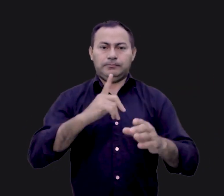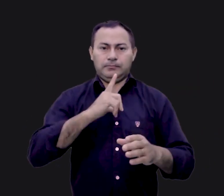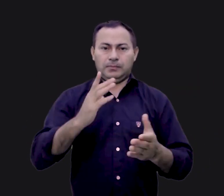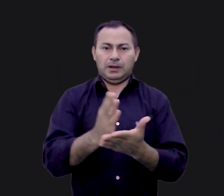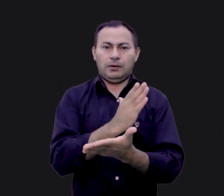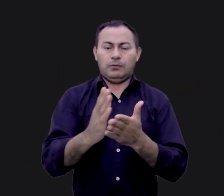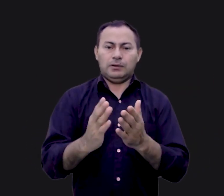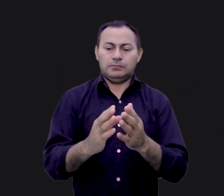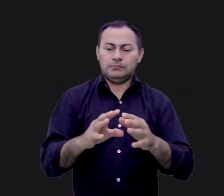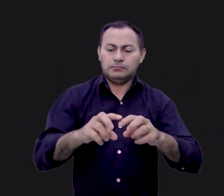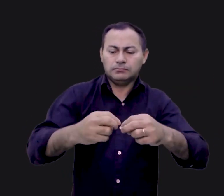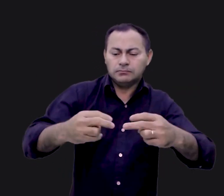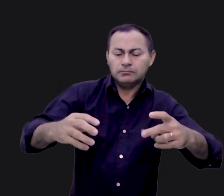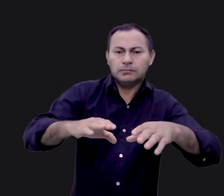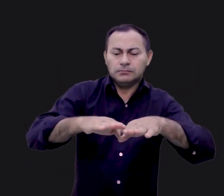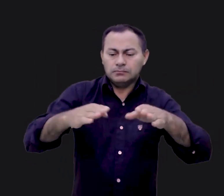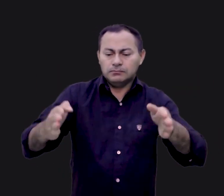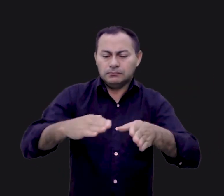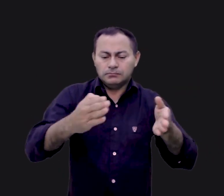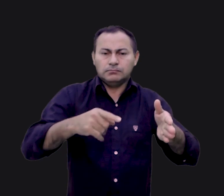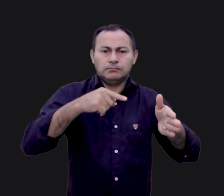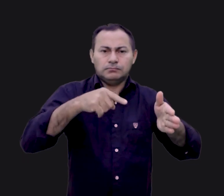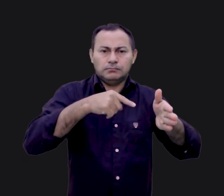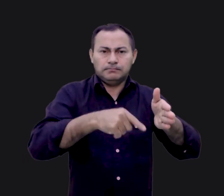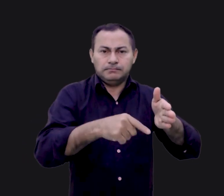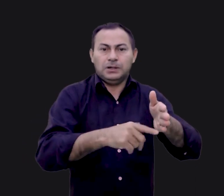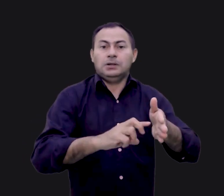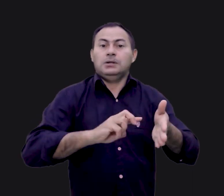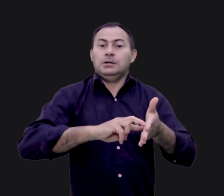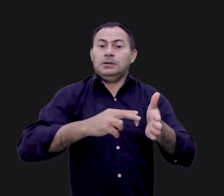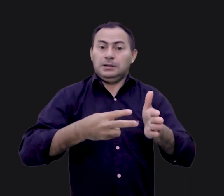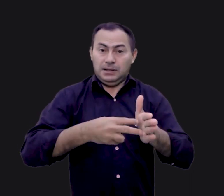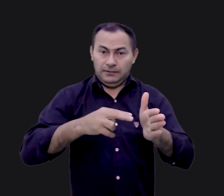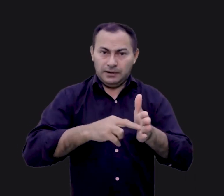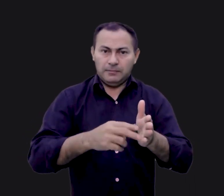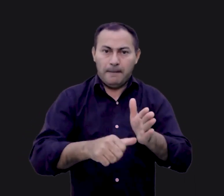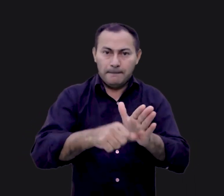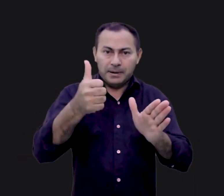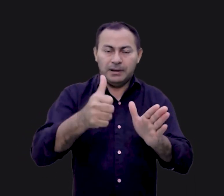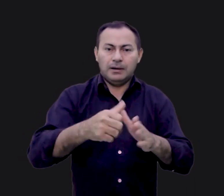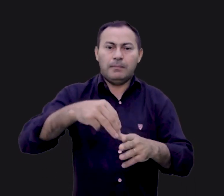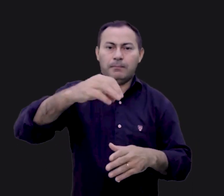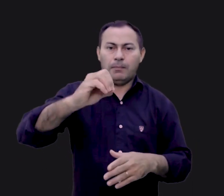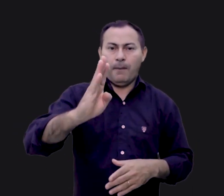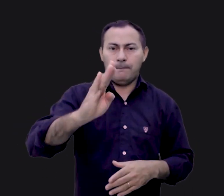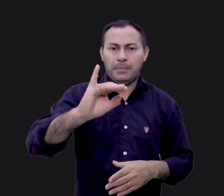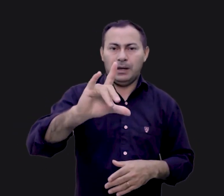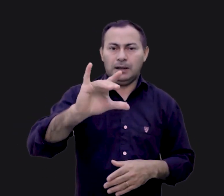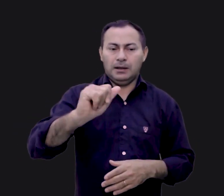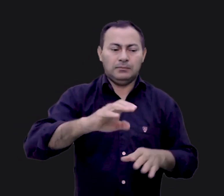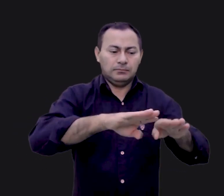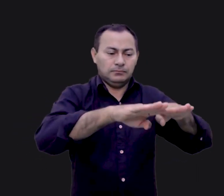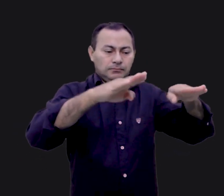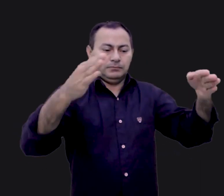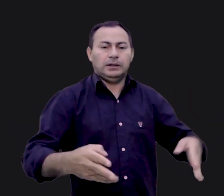lá algumas mobílias que possuíam um profundo significado. A primeira mobília era chamada de altar de bronze.